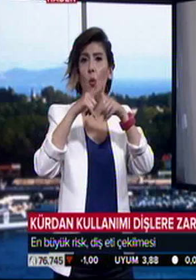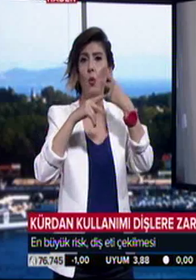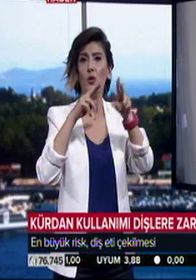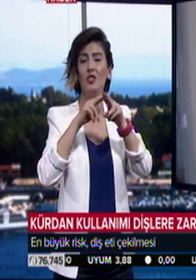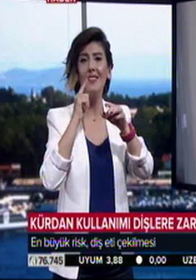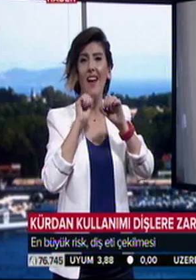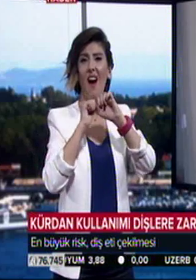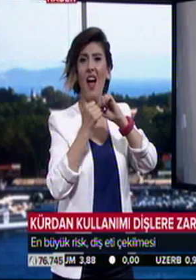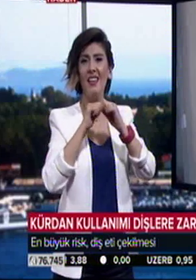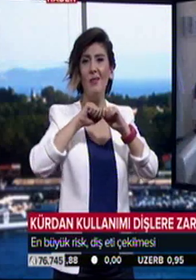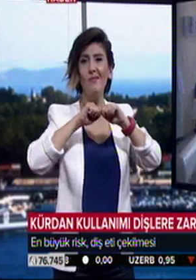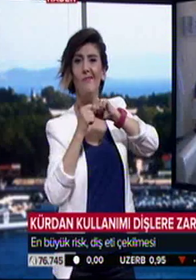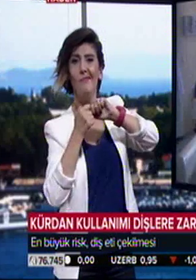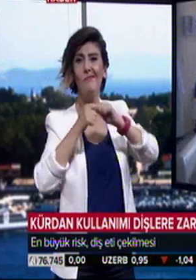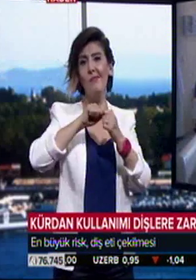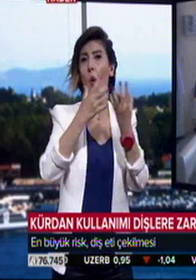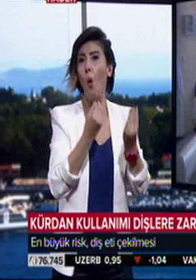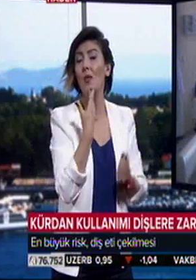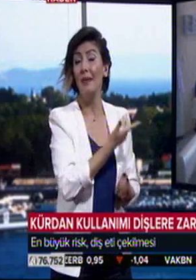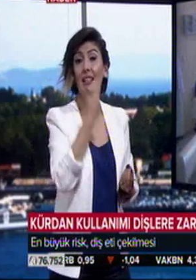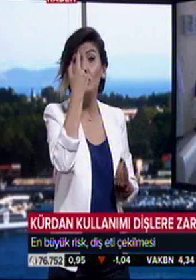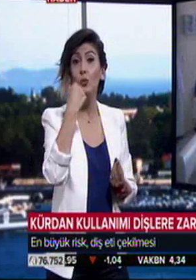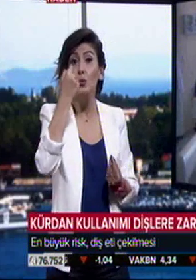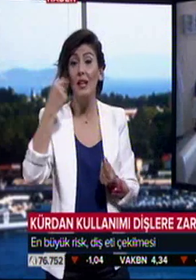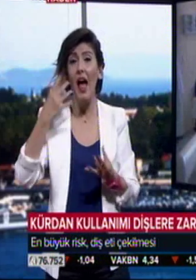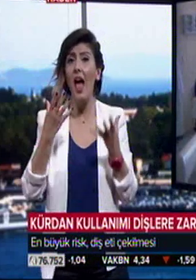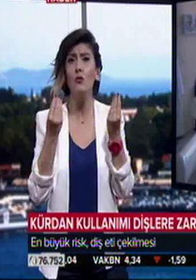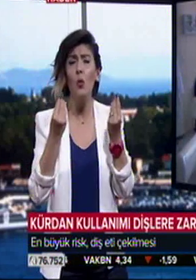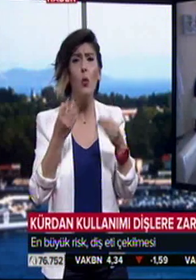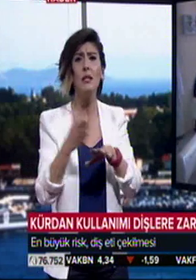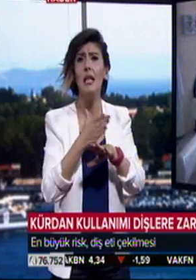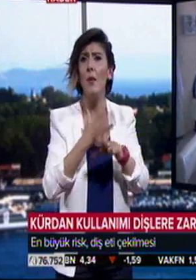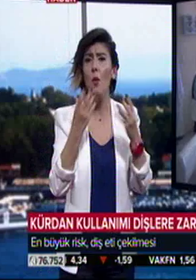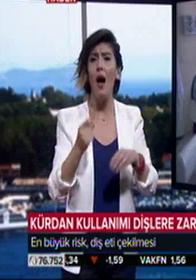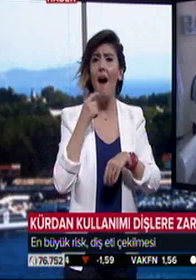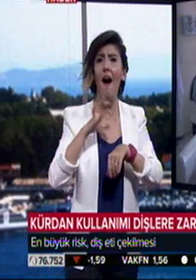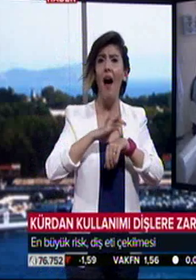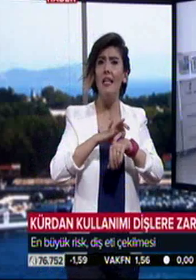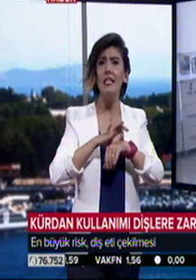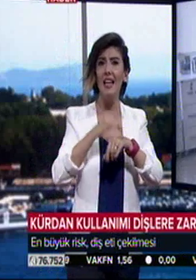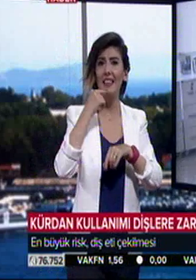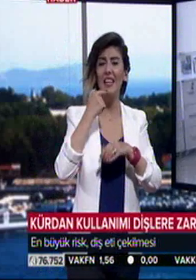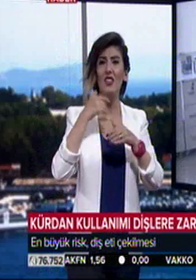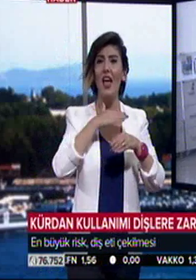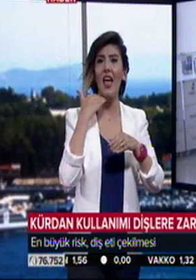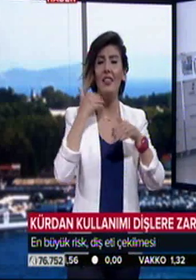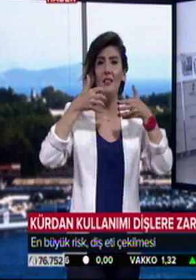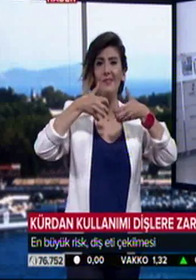hareketlerine yol açabilir. Kürdan kullanımının en sık sebep olduğu hastalıksa diş çekilmesi. Çünkü kürdan sert